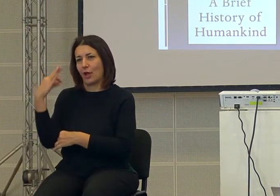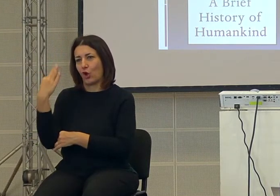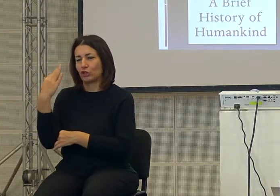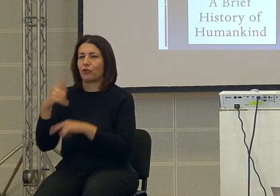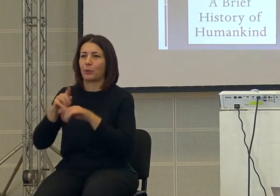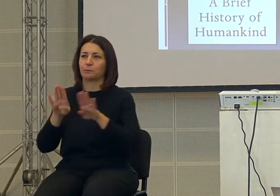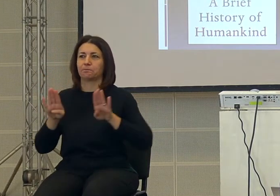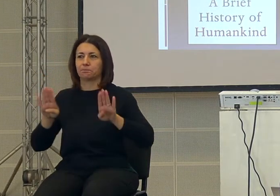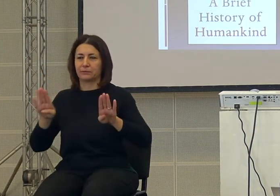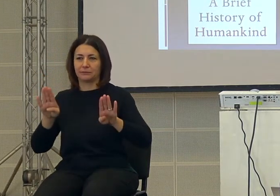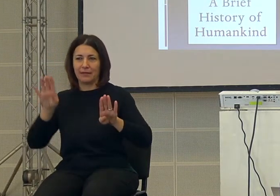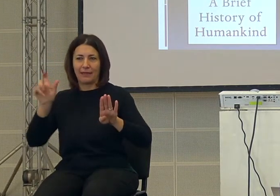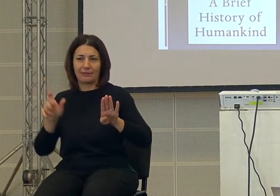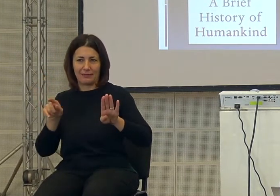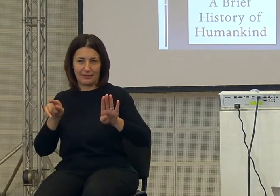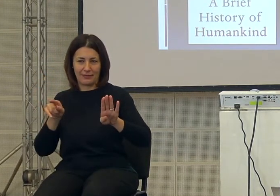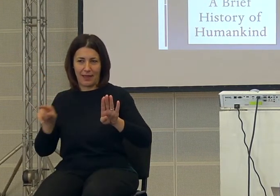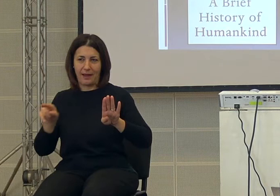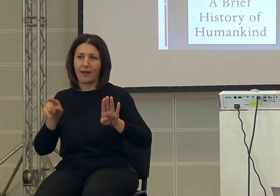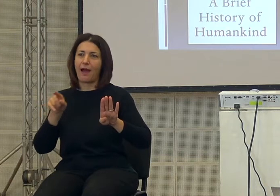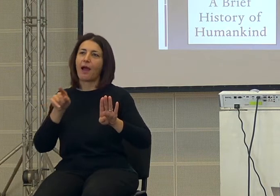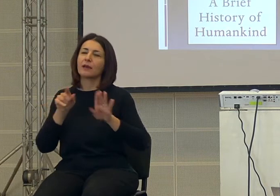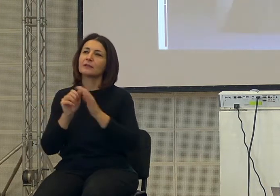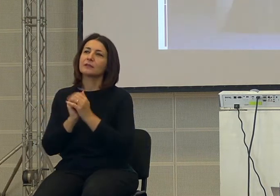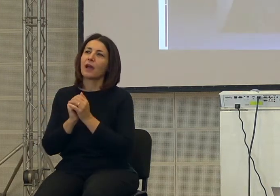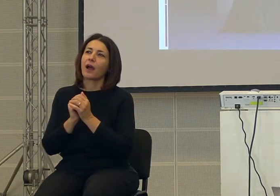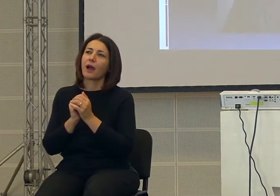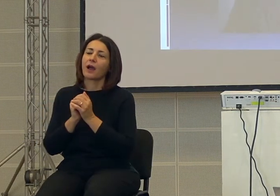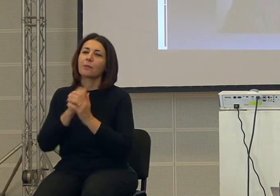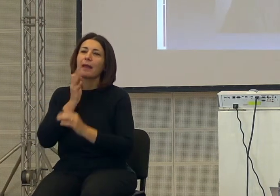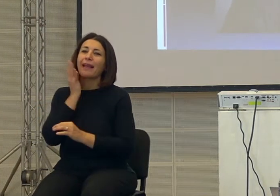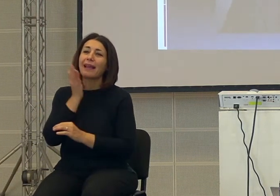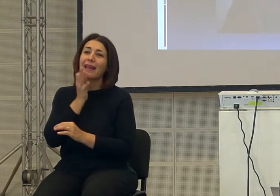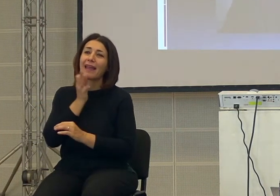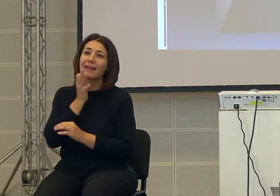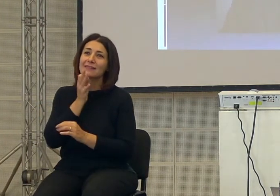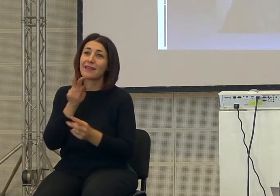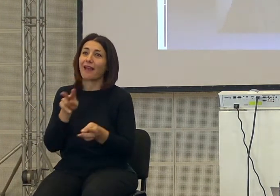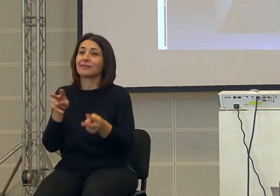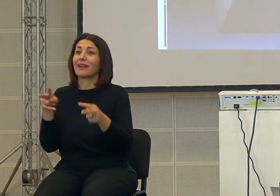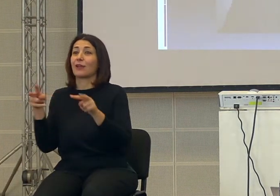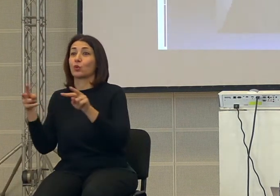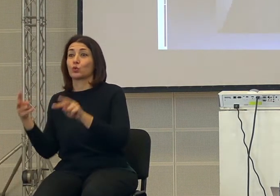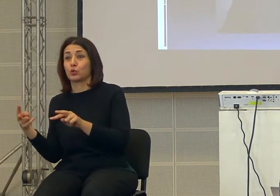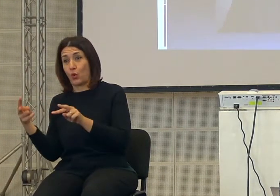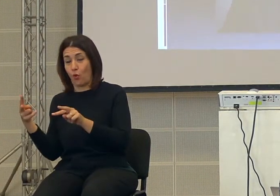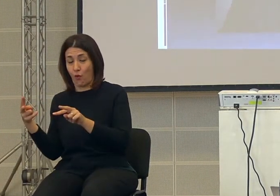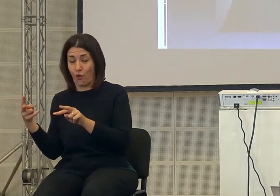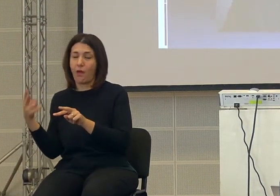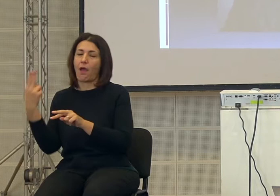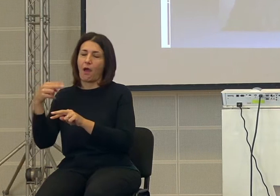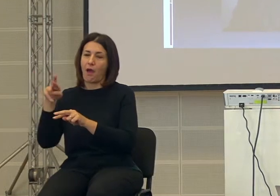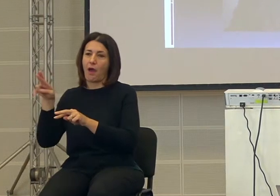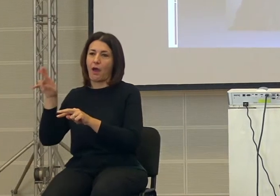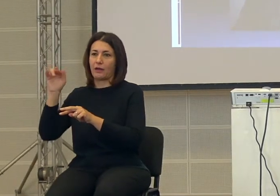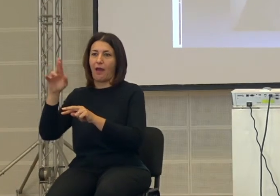italiana, in quella inglese non c'è da animali a dei, ma insomma da animali a dei, questo è Yuvac Noa Karari, è